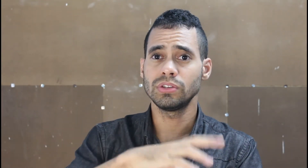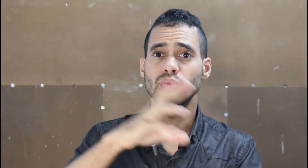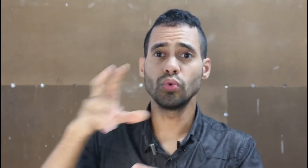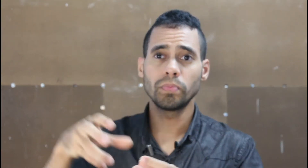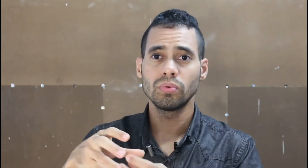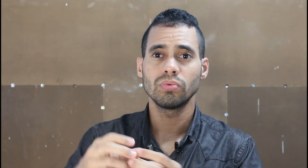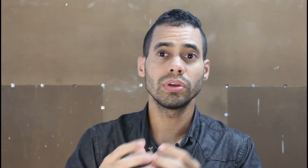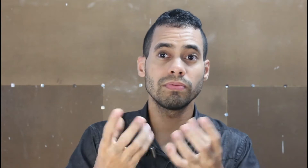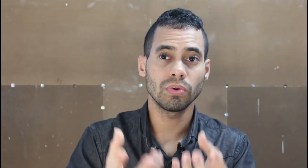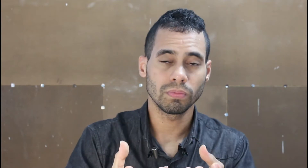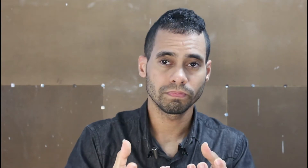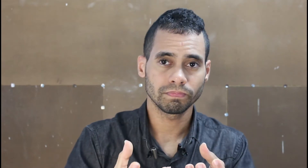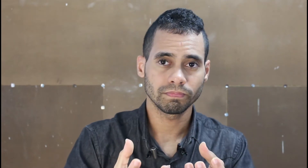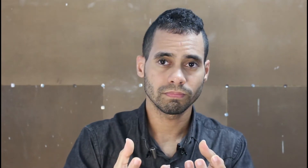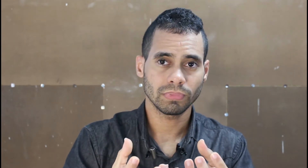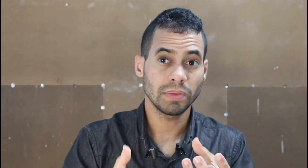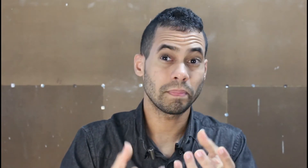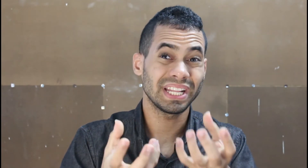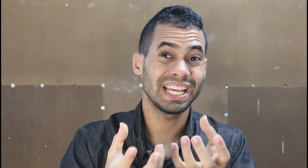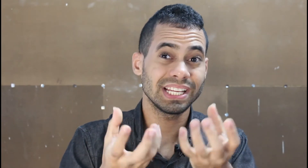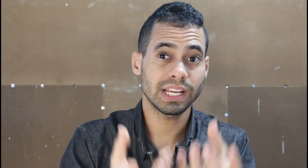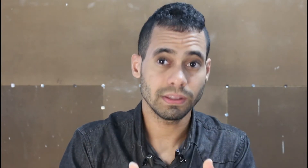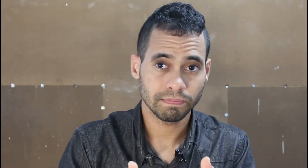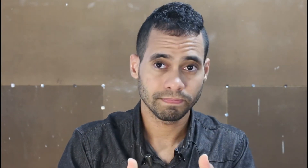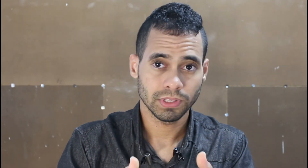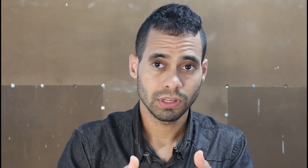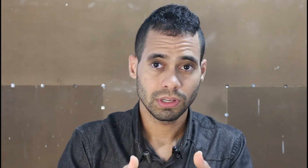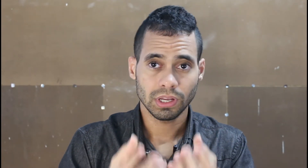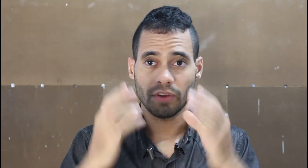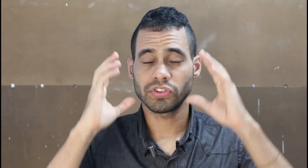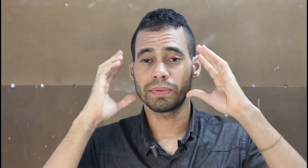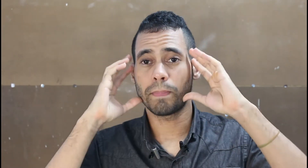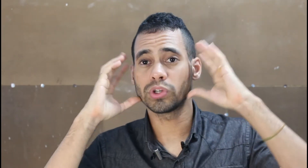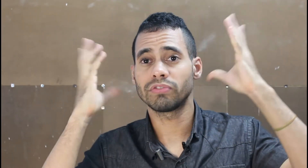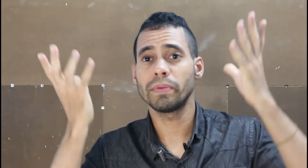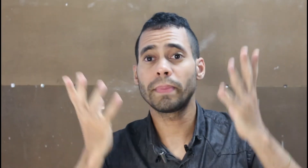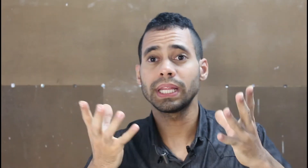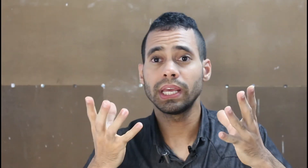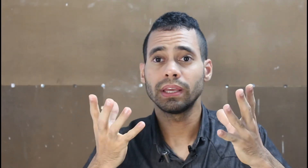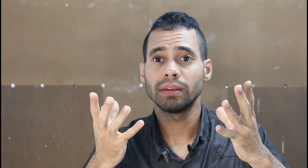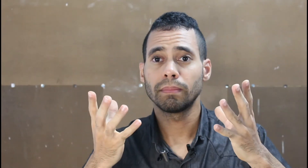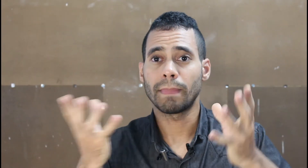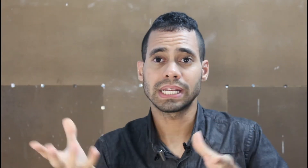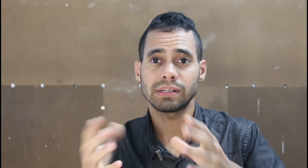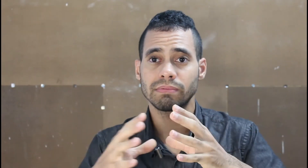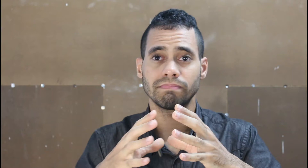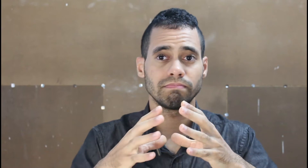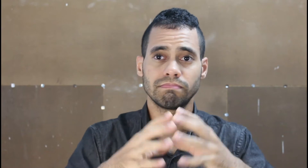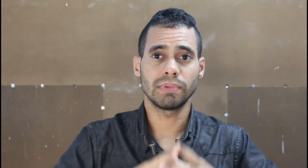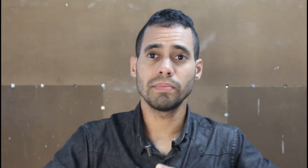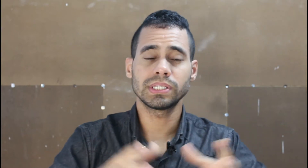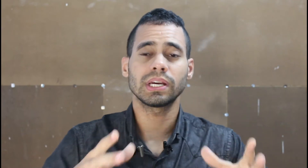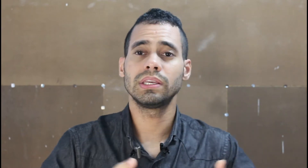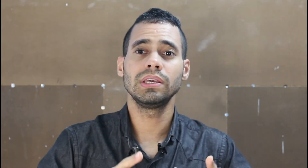esse grupo, o que for. Empreender é isso aí. Aí você, poxa, vou empreender. Massa. Amo isso aqui.